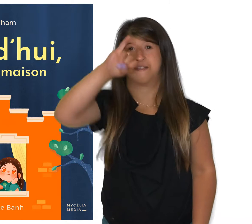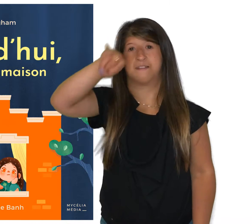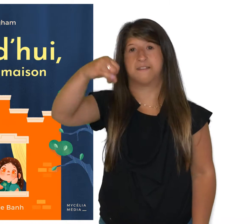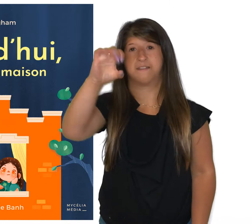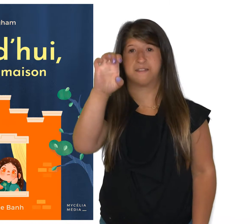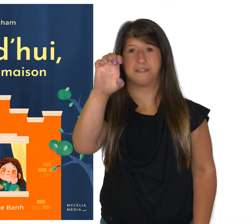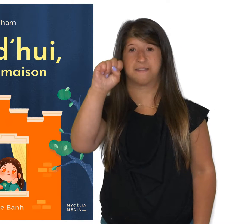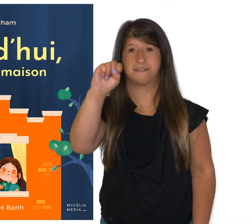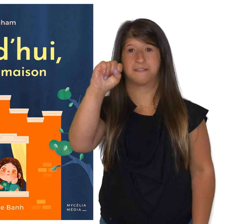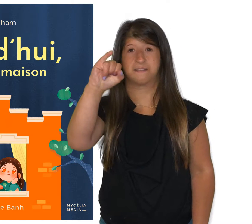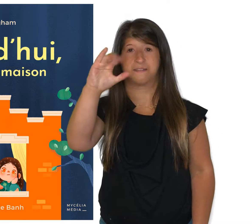Jessica,